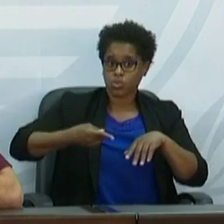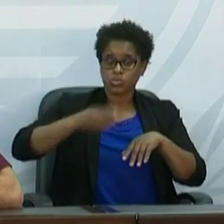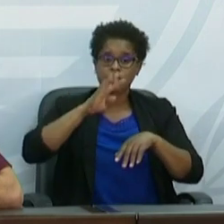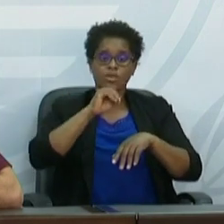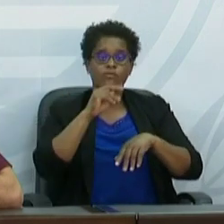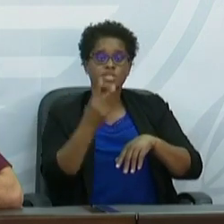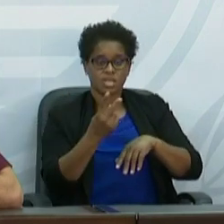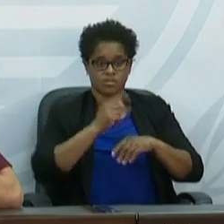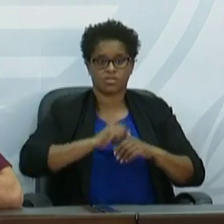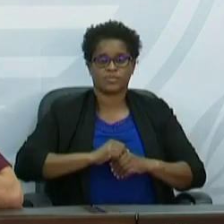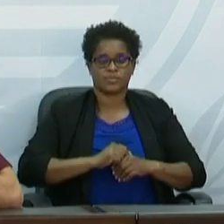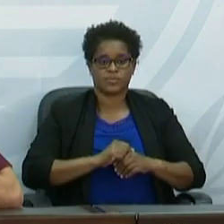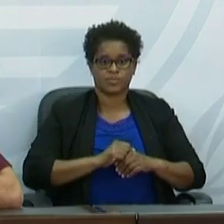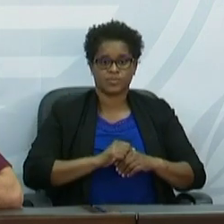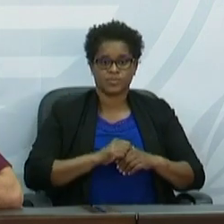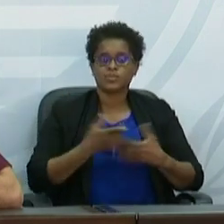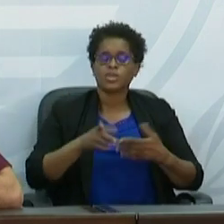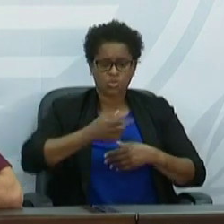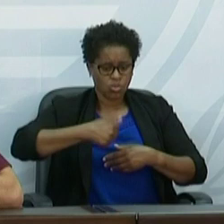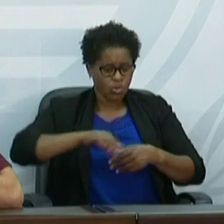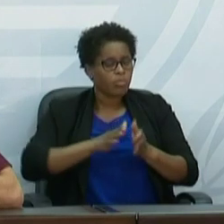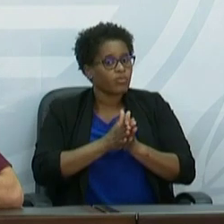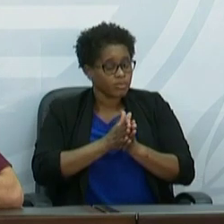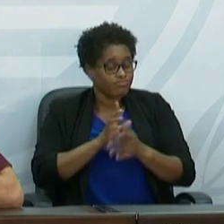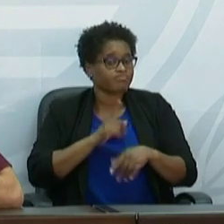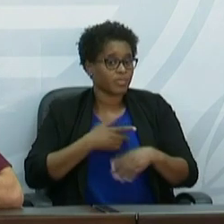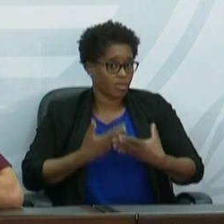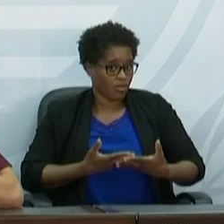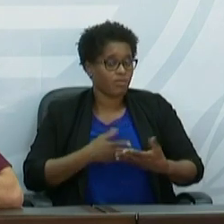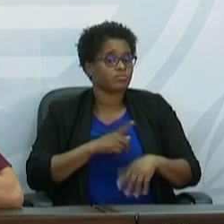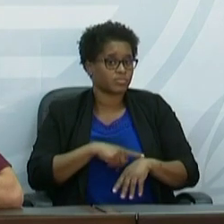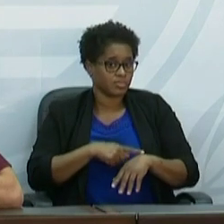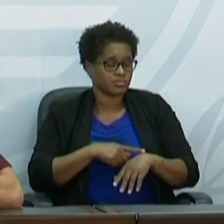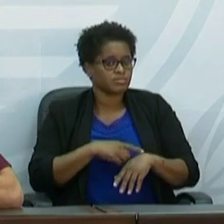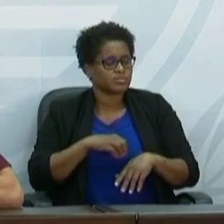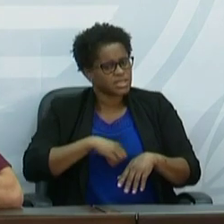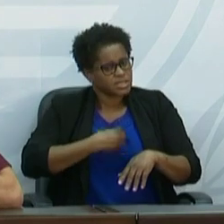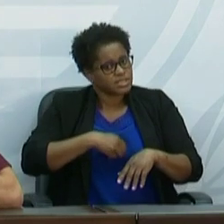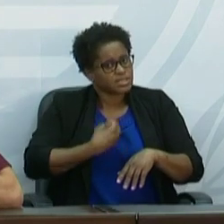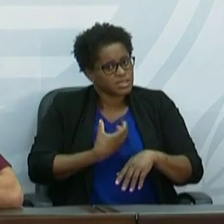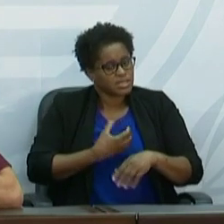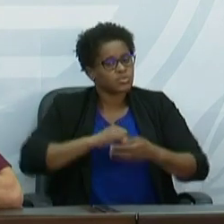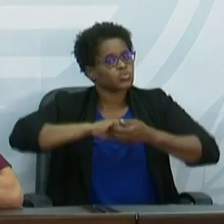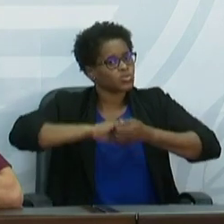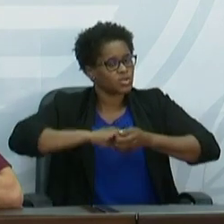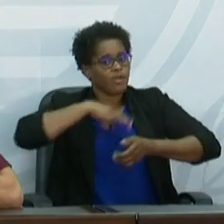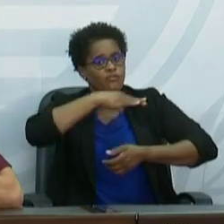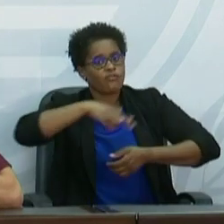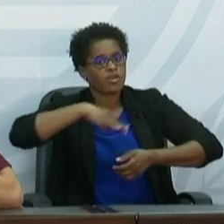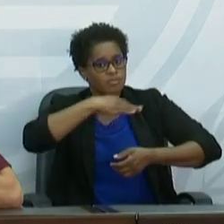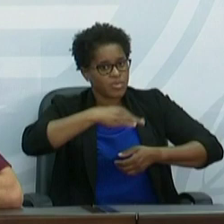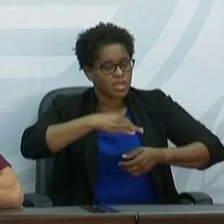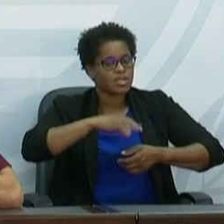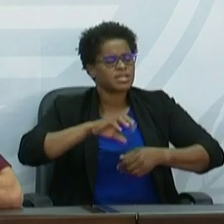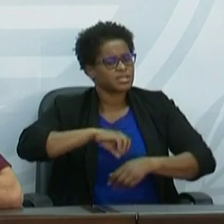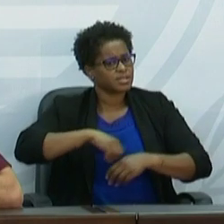São Vicente. Nós aproveitamos esta ocasião para desejar as sentidas condolências às famílias enlutadas e desejar